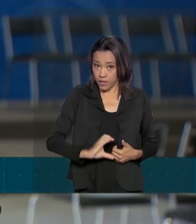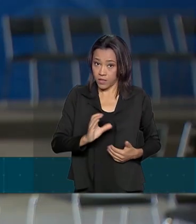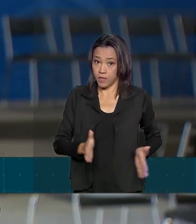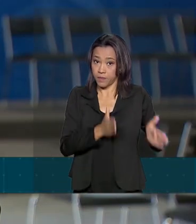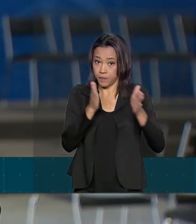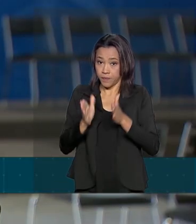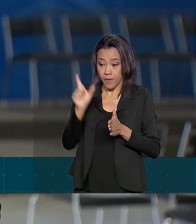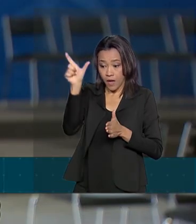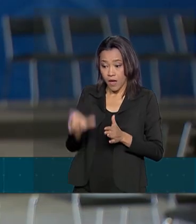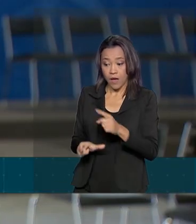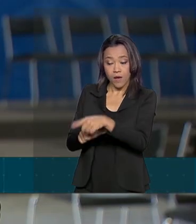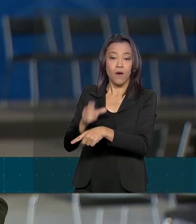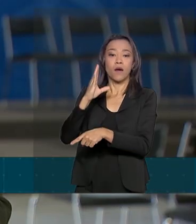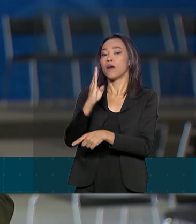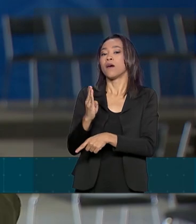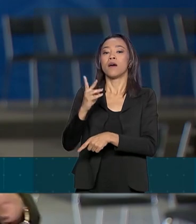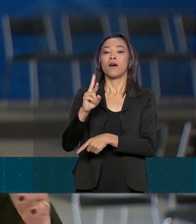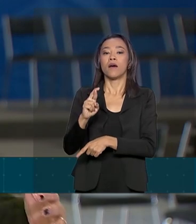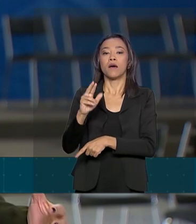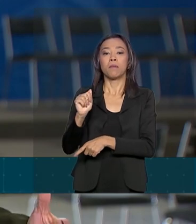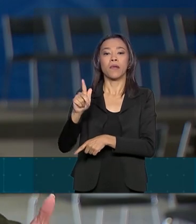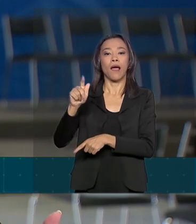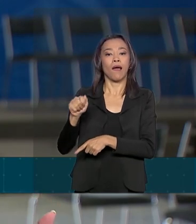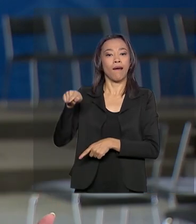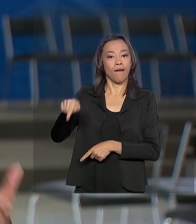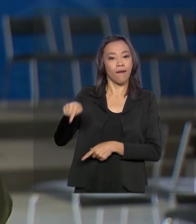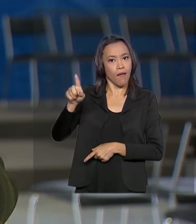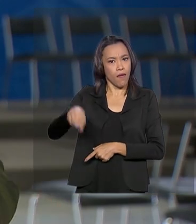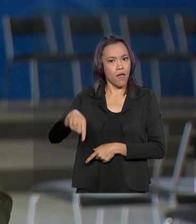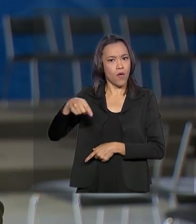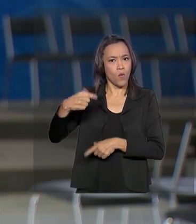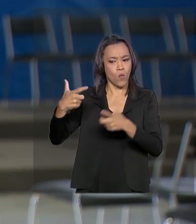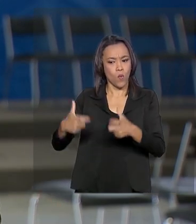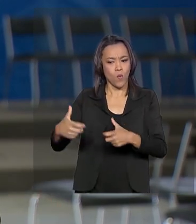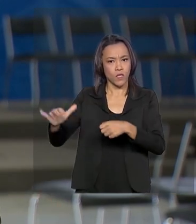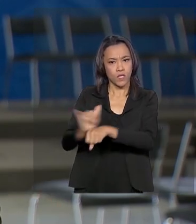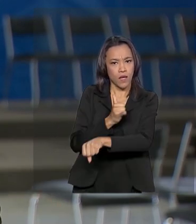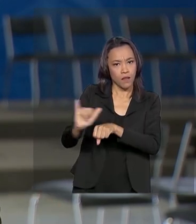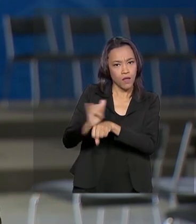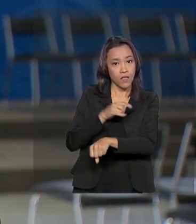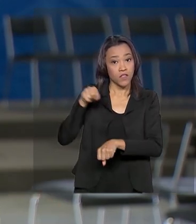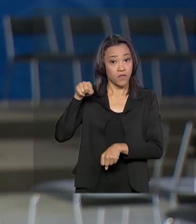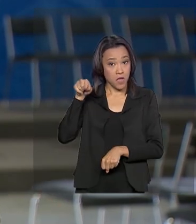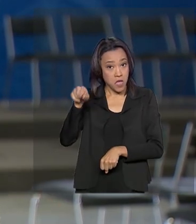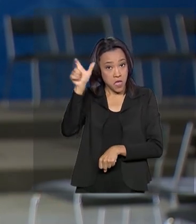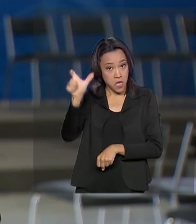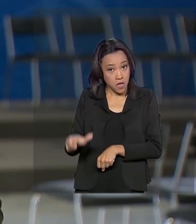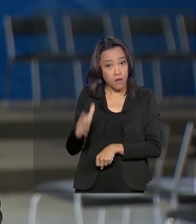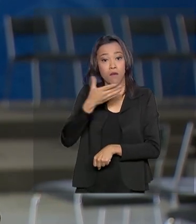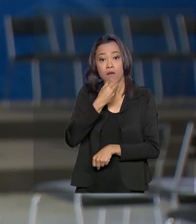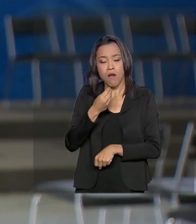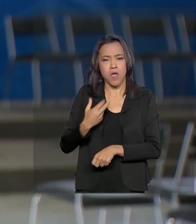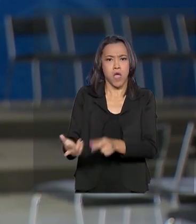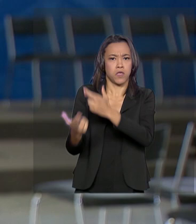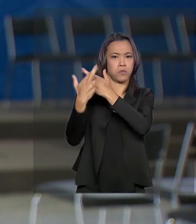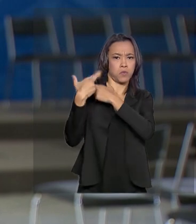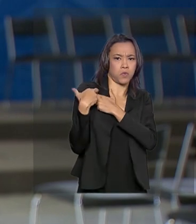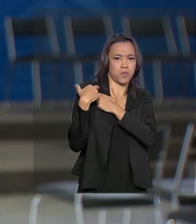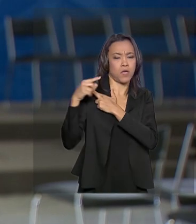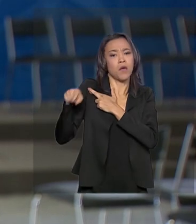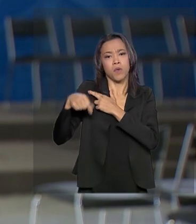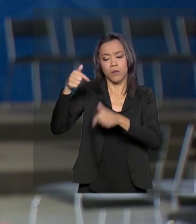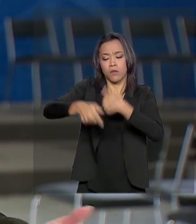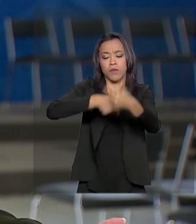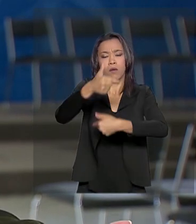comanda um dos principais ministérios, cargo considerado estratégico, foi o responsável pela intervenção federal no Rio de Janeiro em